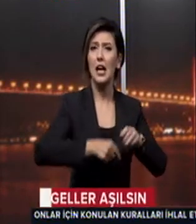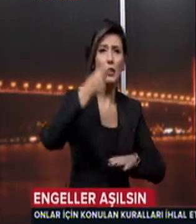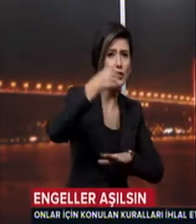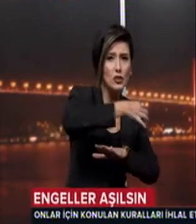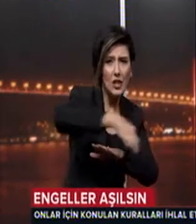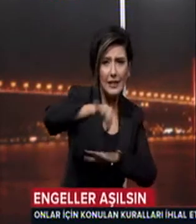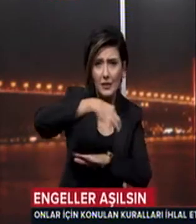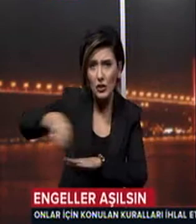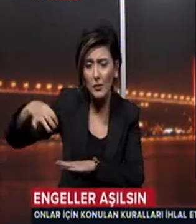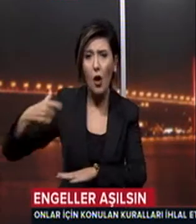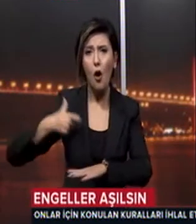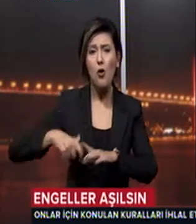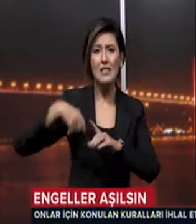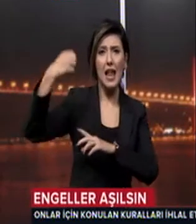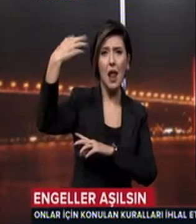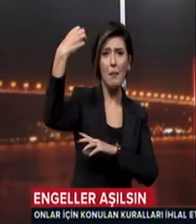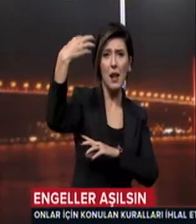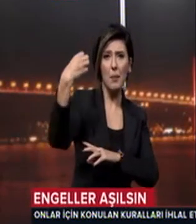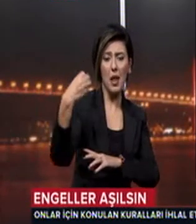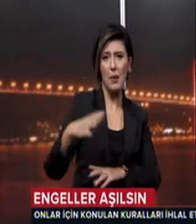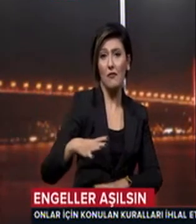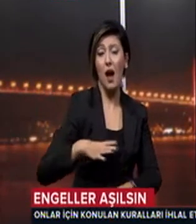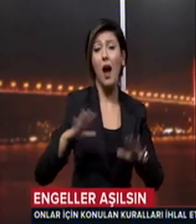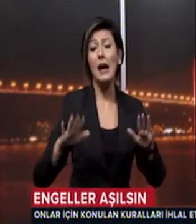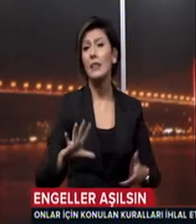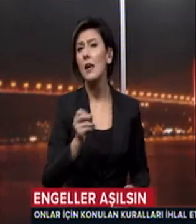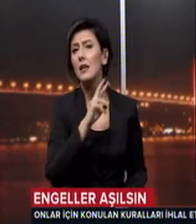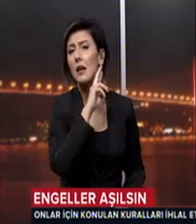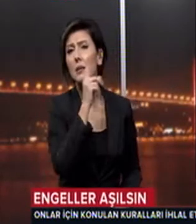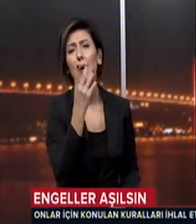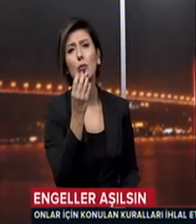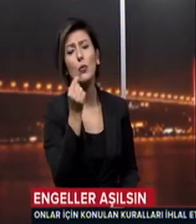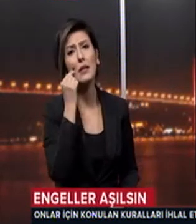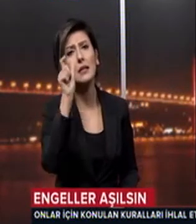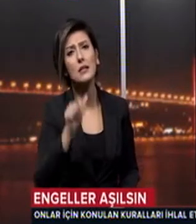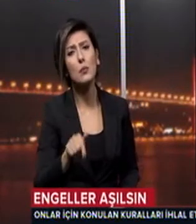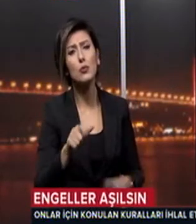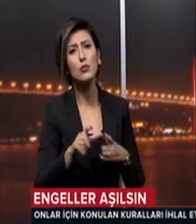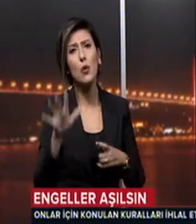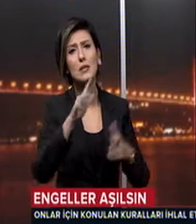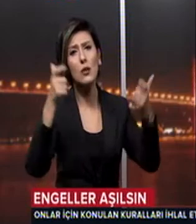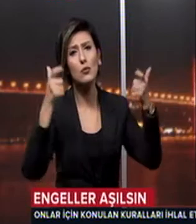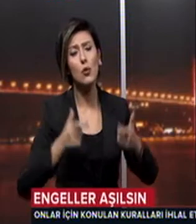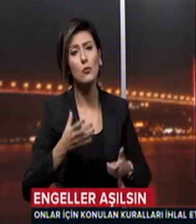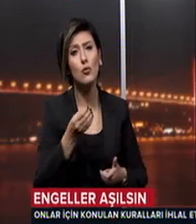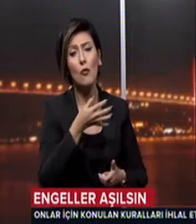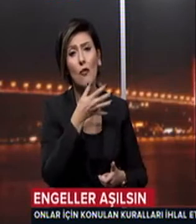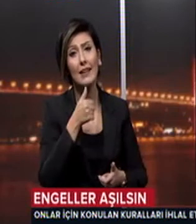çizildi, özel trafik lambaları konuldu Ancak ne yazık ki pek çok insan bu sosyal sorumluluğun çok da farkında değil